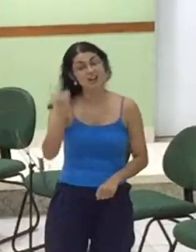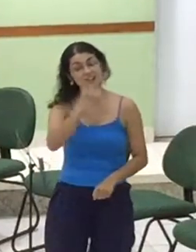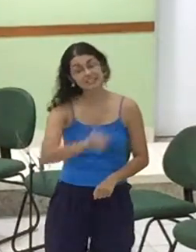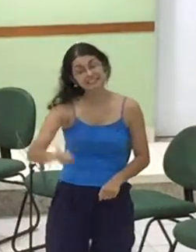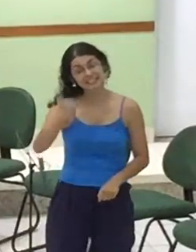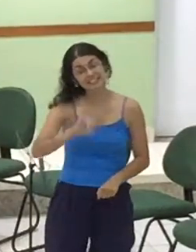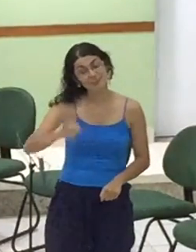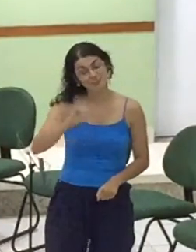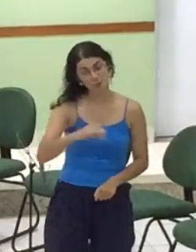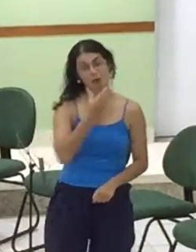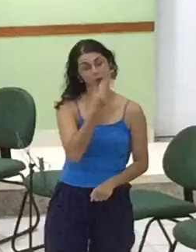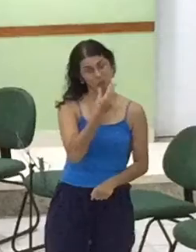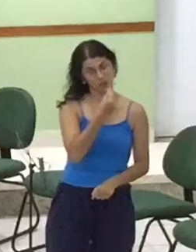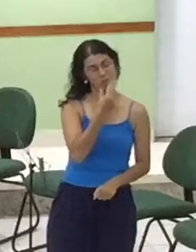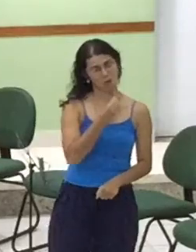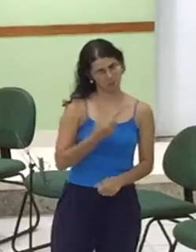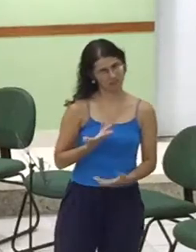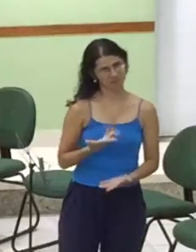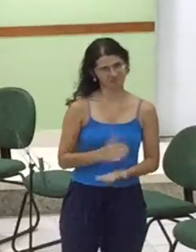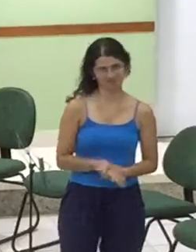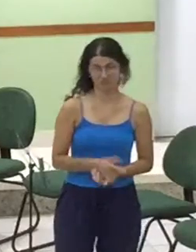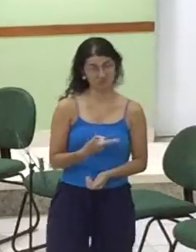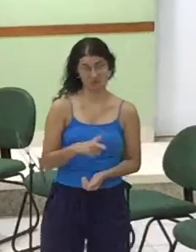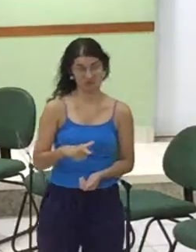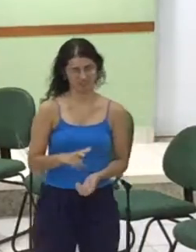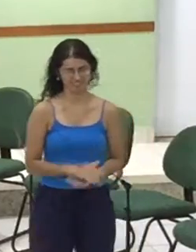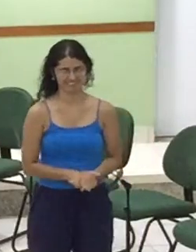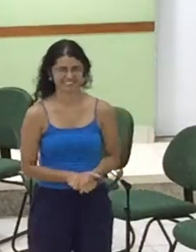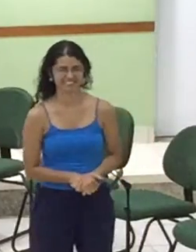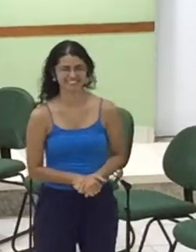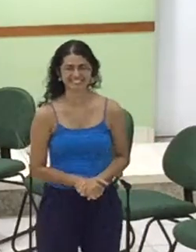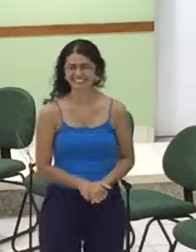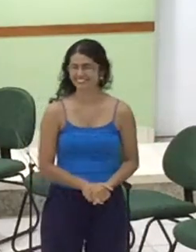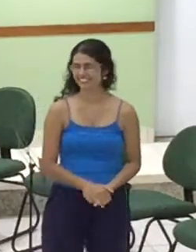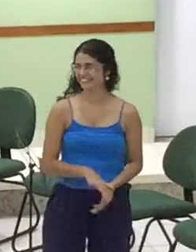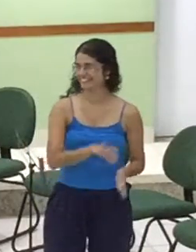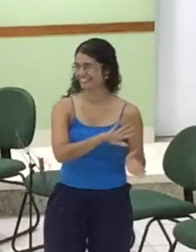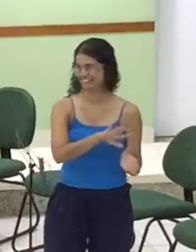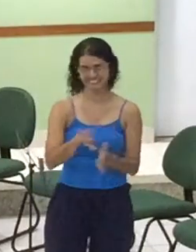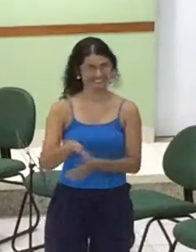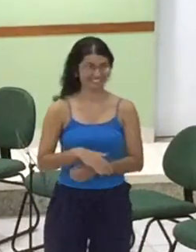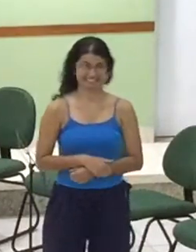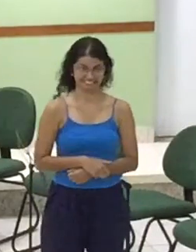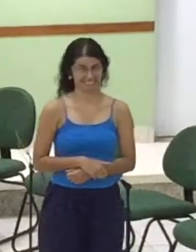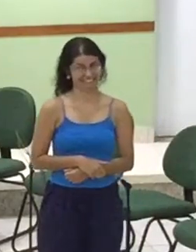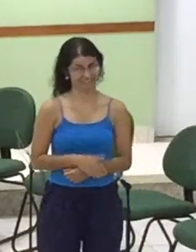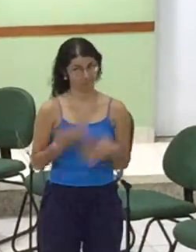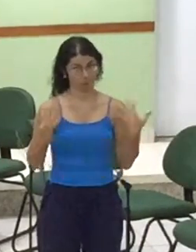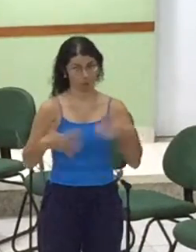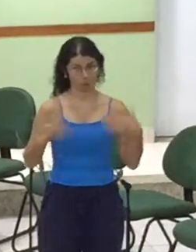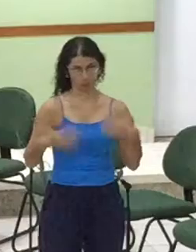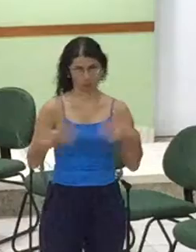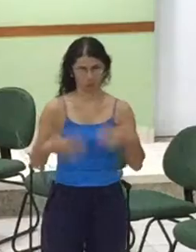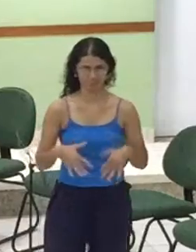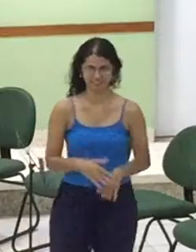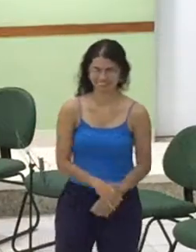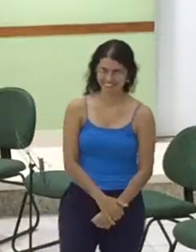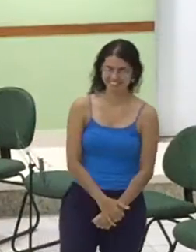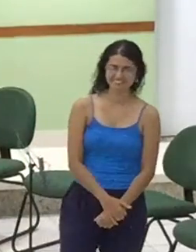Vamos Tem que pôr no calendário Agora Sentir pressionado Vamos Fazer mais uma leitura